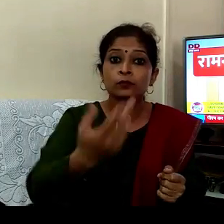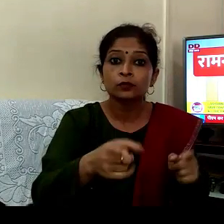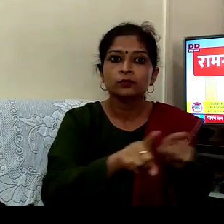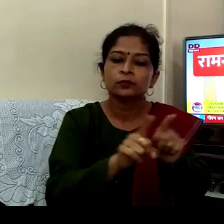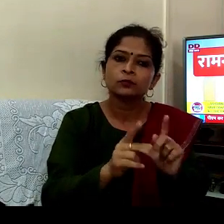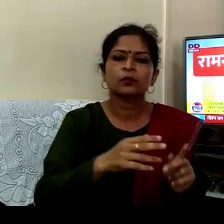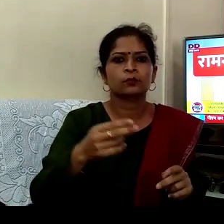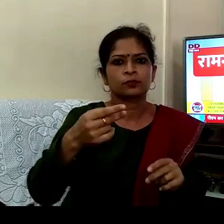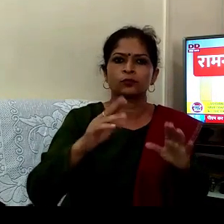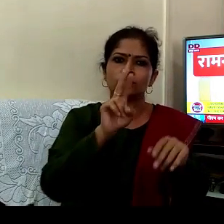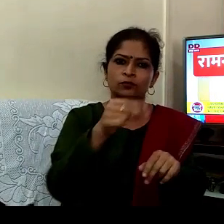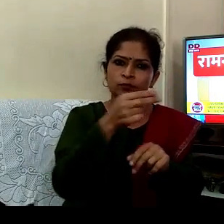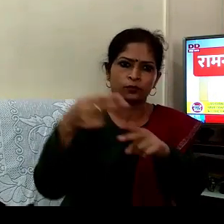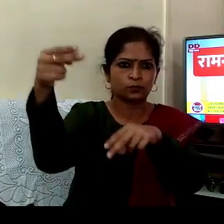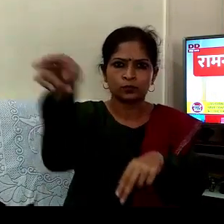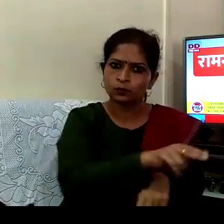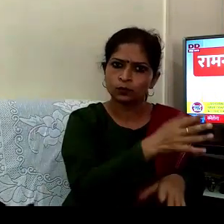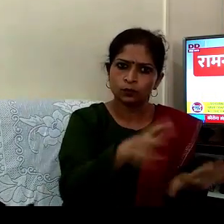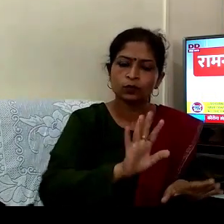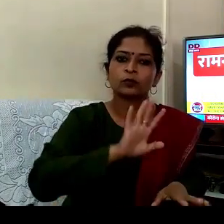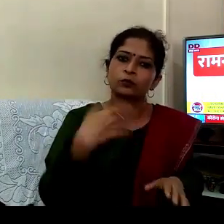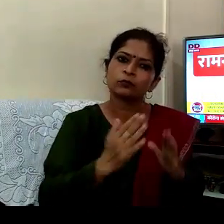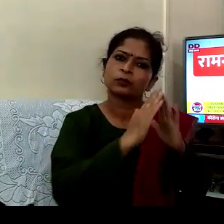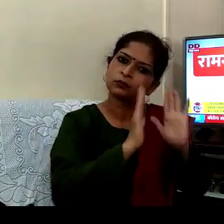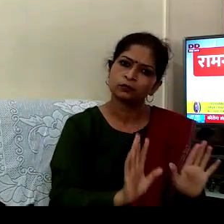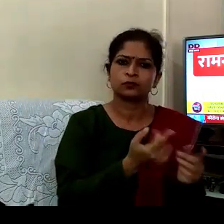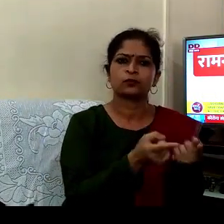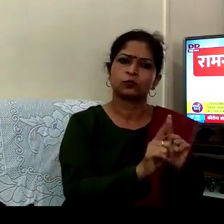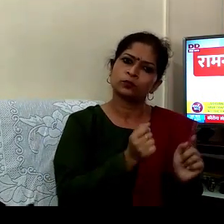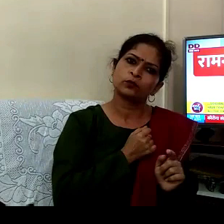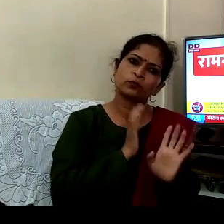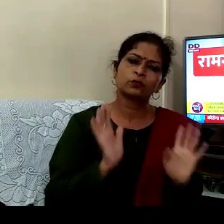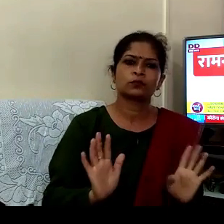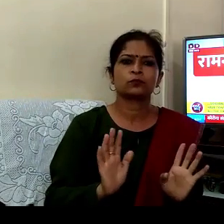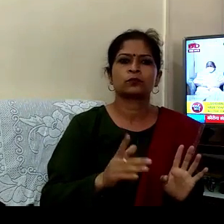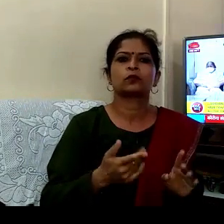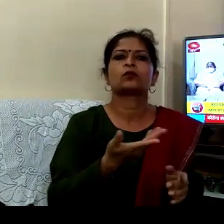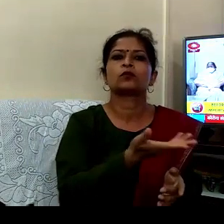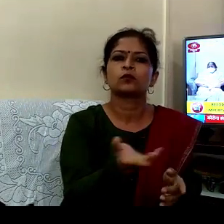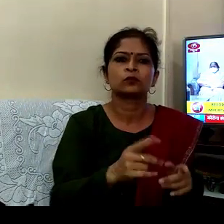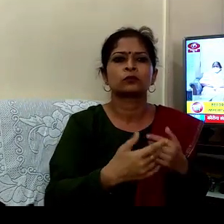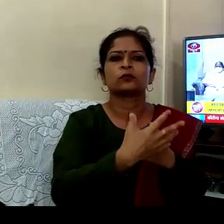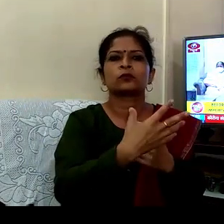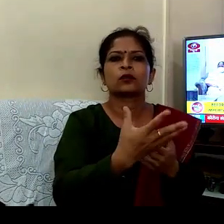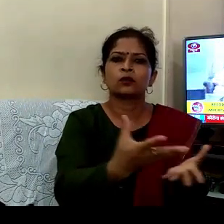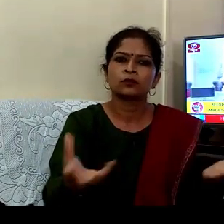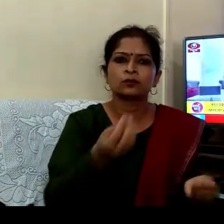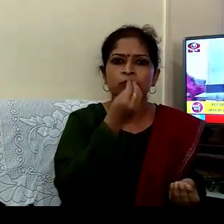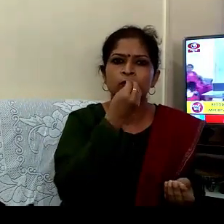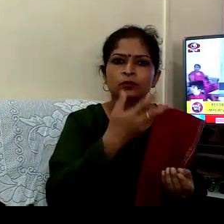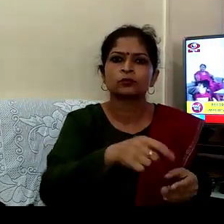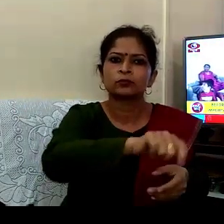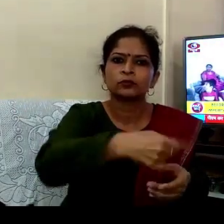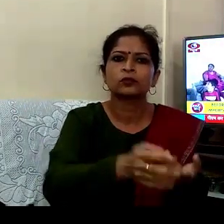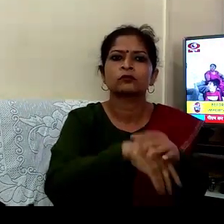گھر میں ہوں میرے روم میں رہتا ہوں زیادہ تک ماں رکھے رہتا ہوں جن برز جب باہر کانے کچھ ہوں گا